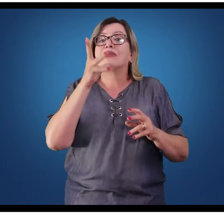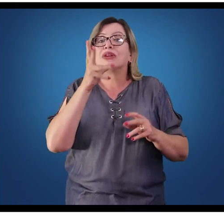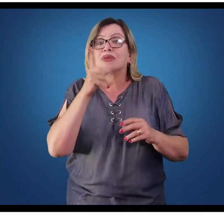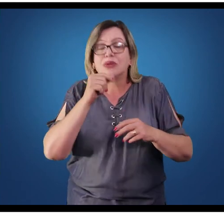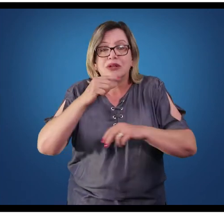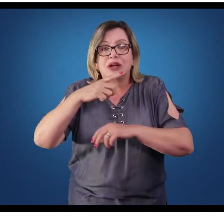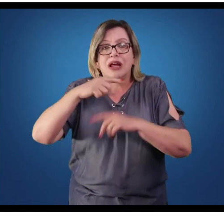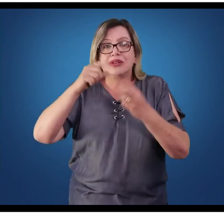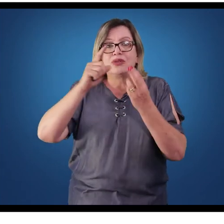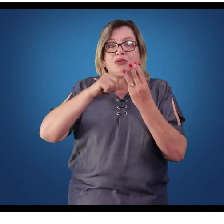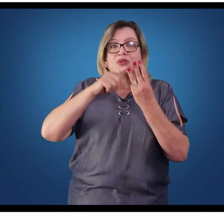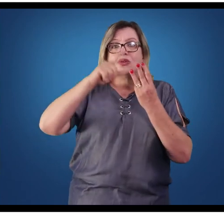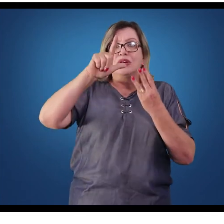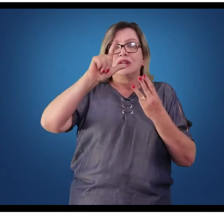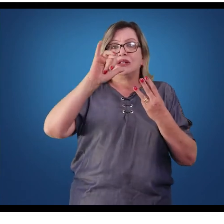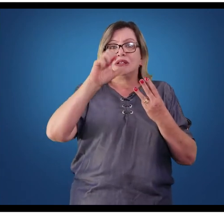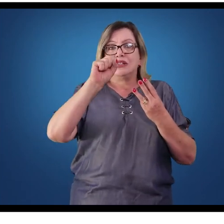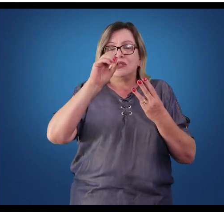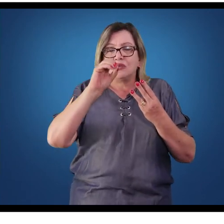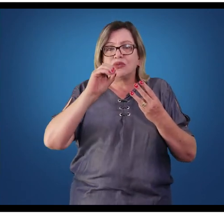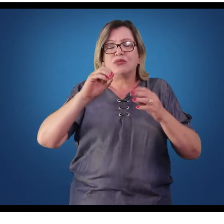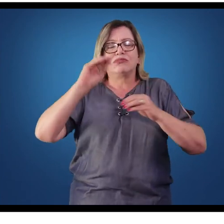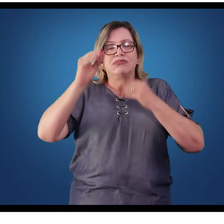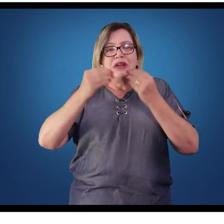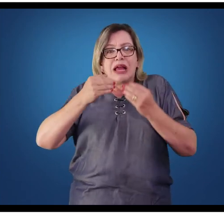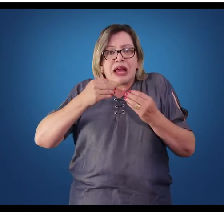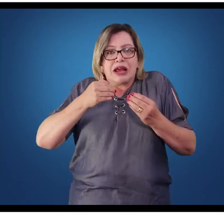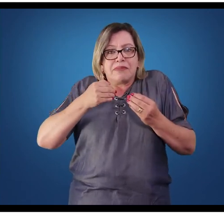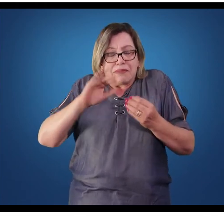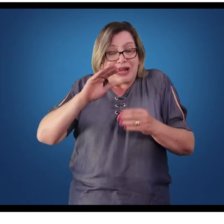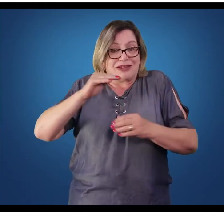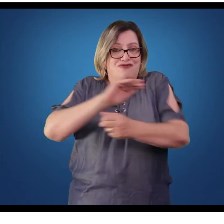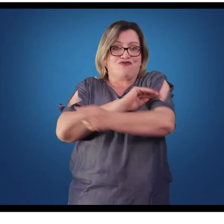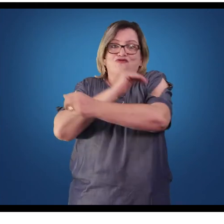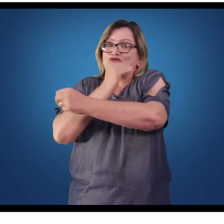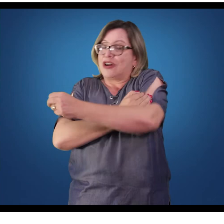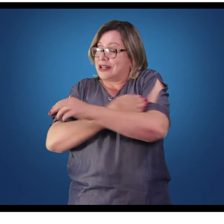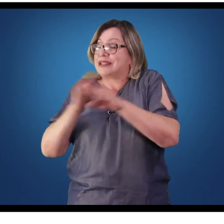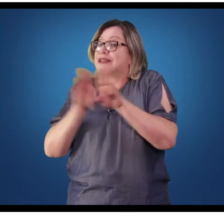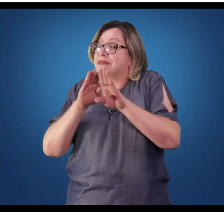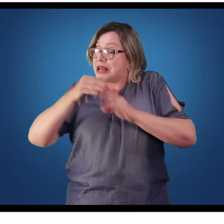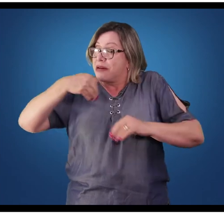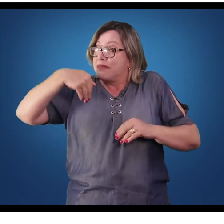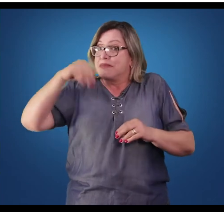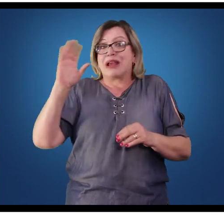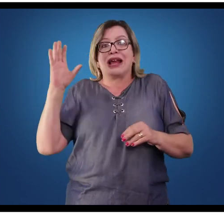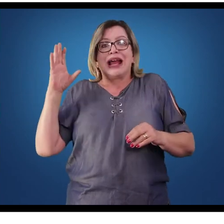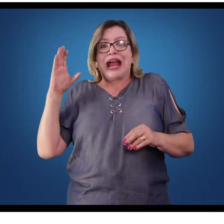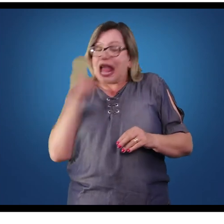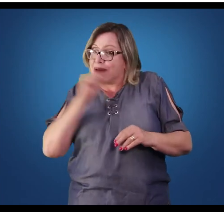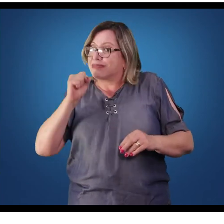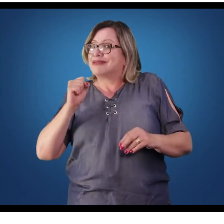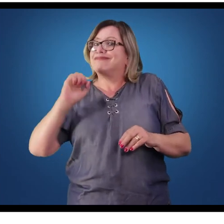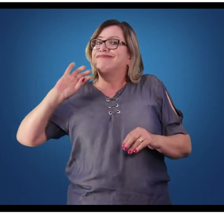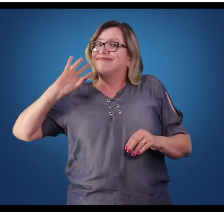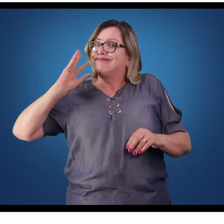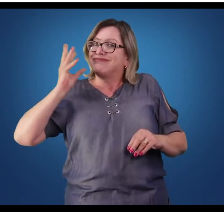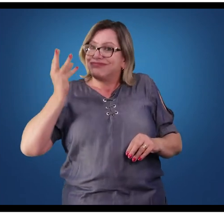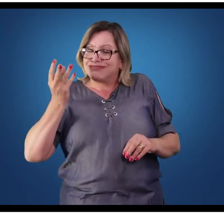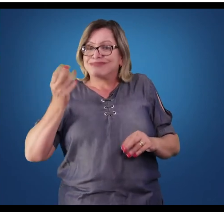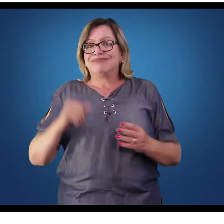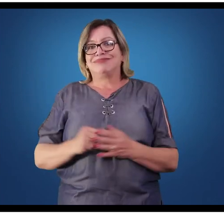ele pode ser de 10 a 100 vezes mais forte e mais rápida que os músculos esqueléticos e